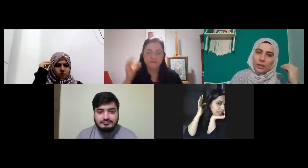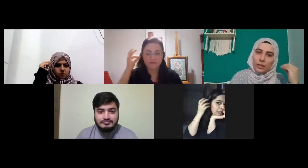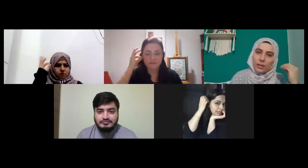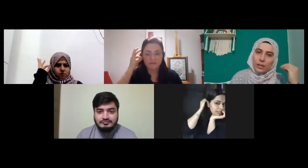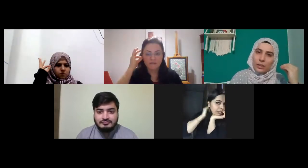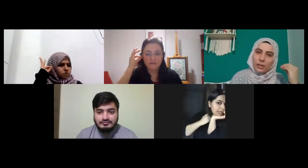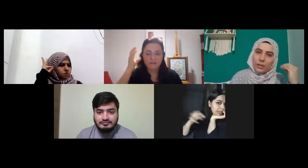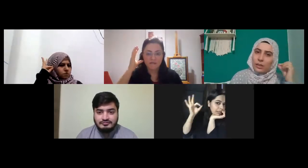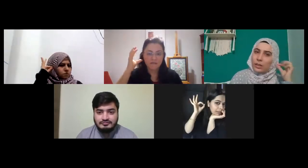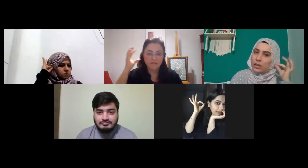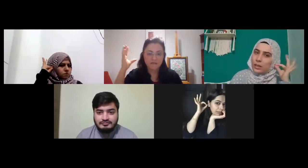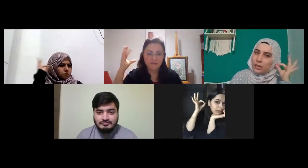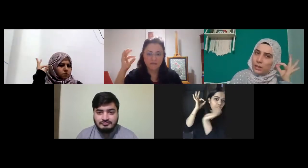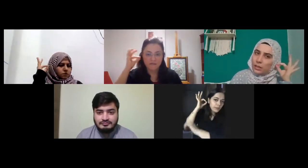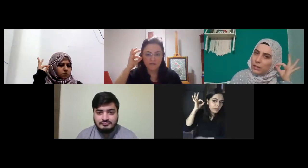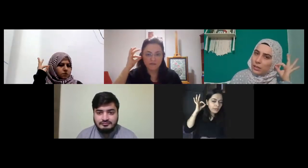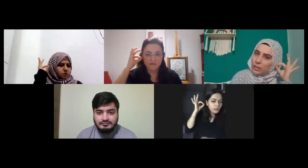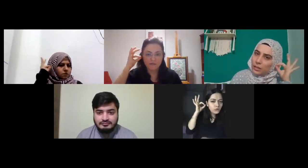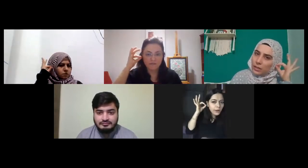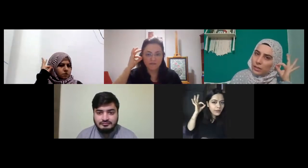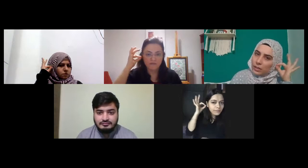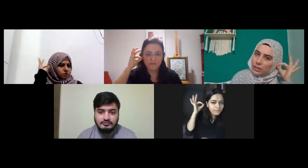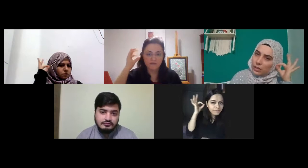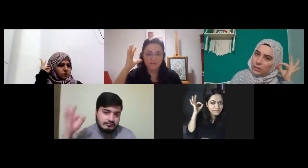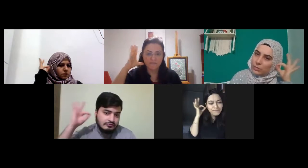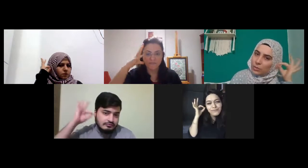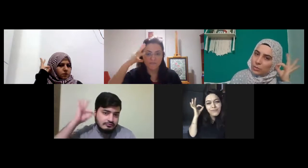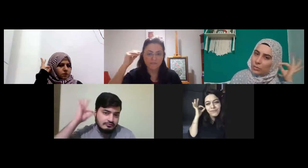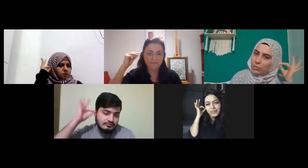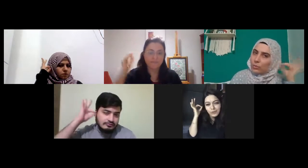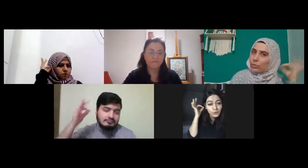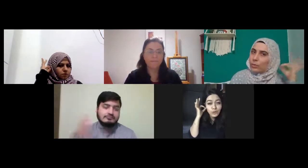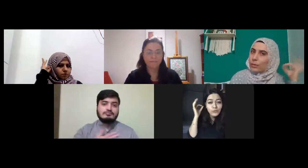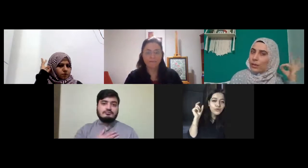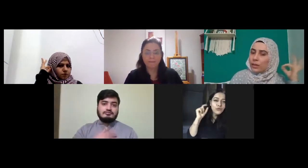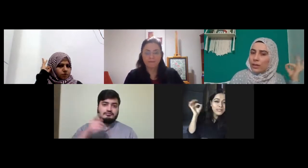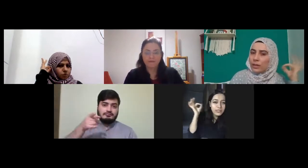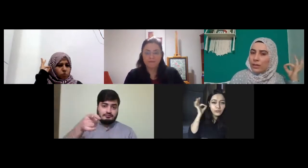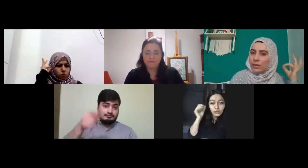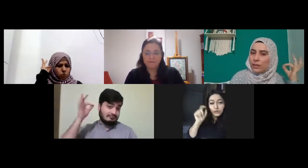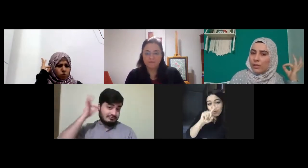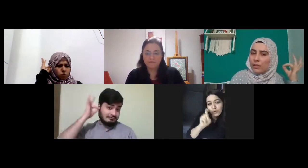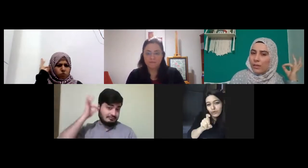aslında işitmek duymak duyuyor musunuz mesela duyuyor musunuz